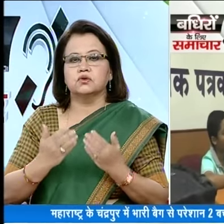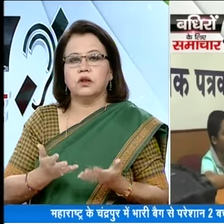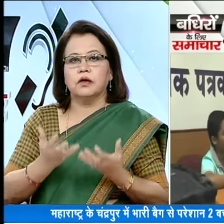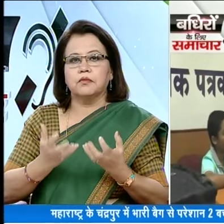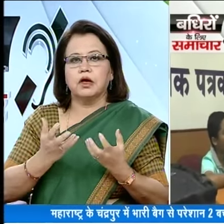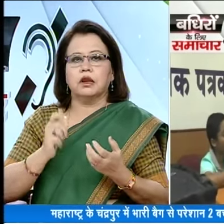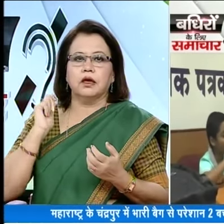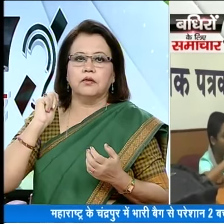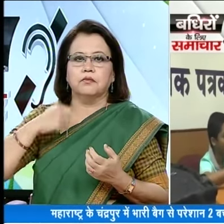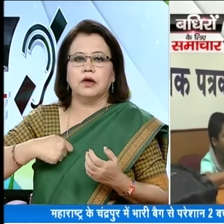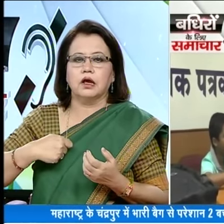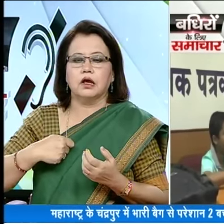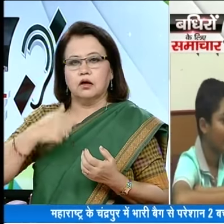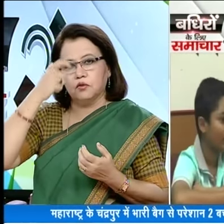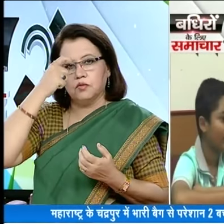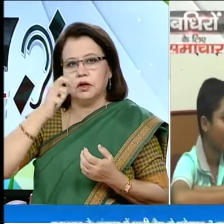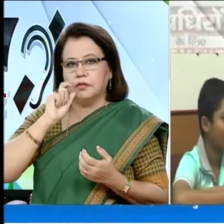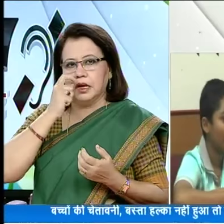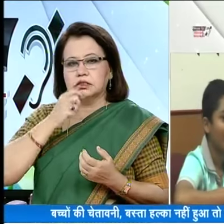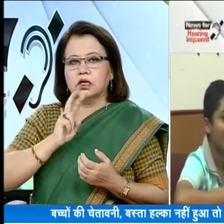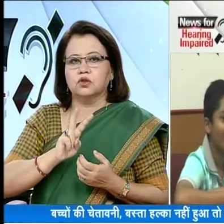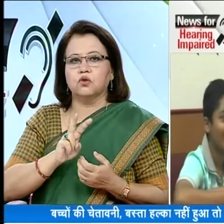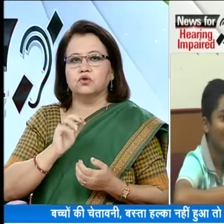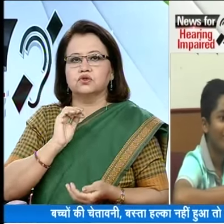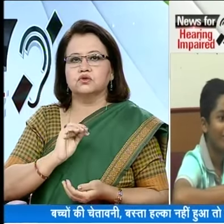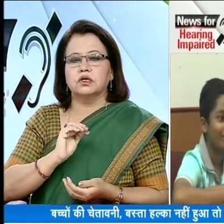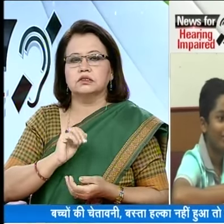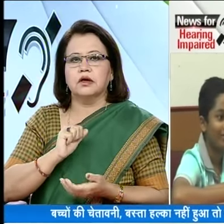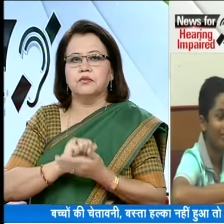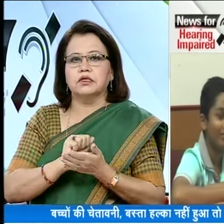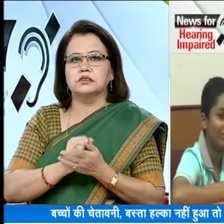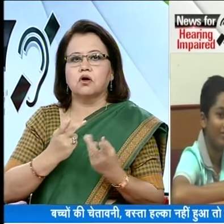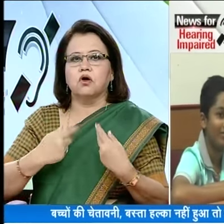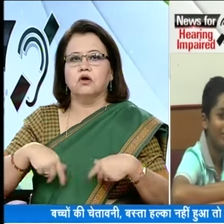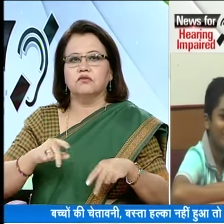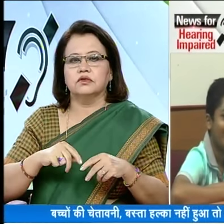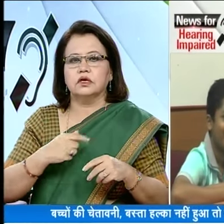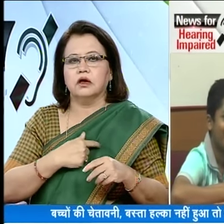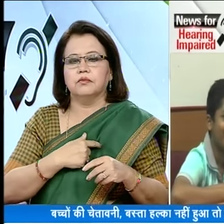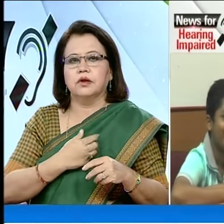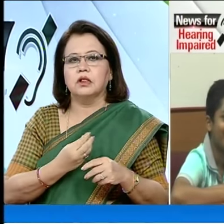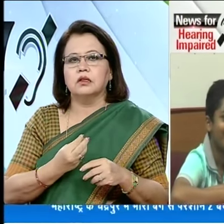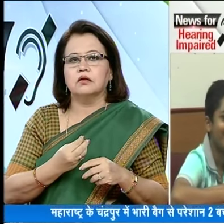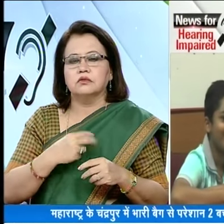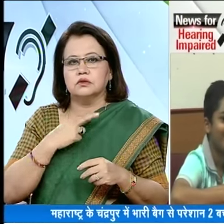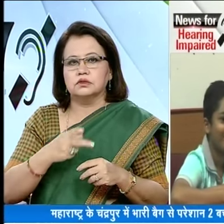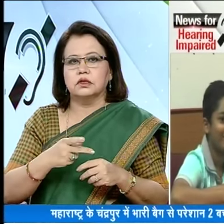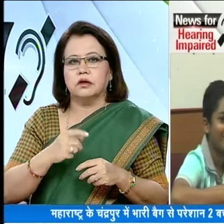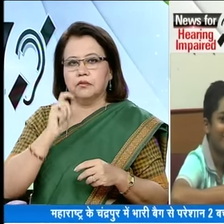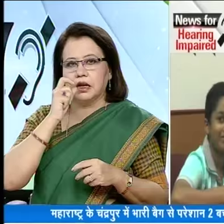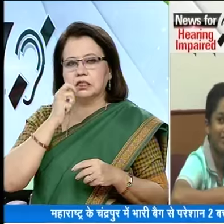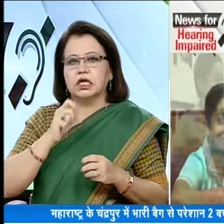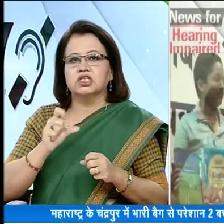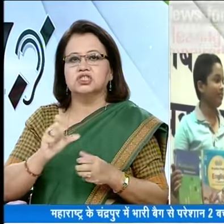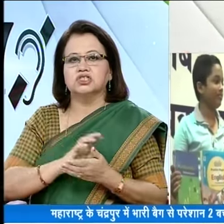स्कूल के भारी बैग से तंग आकर महराश्ट्र के दो स्टूडेंस ने एक प्रेस कॉन्फरेंस की और अपना दर्द बयां किया